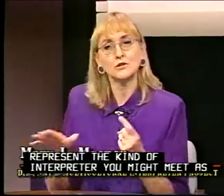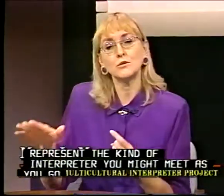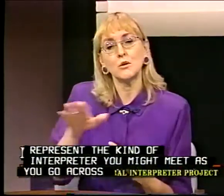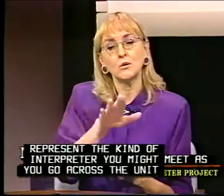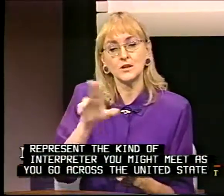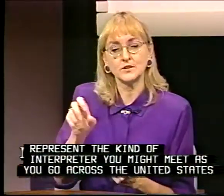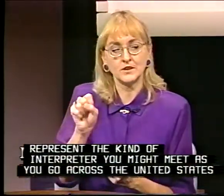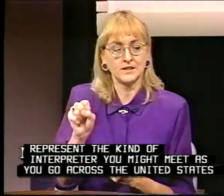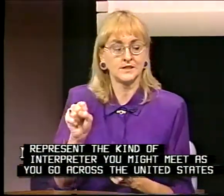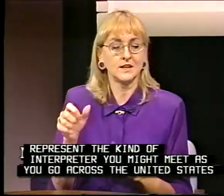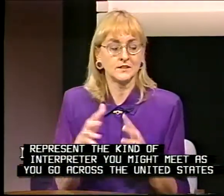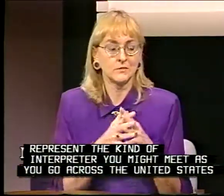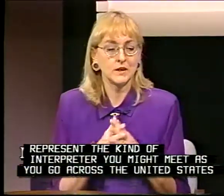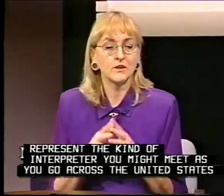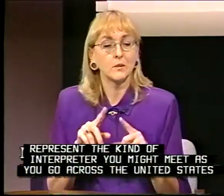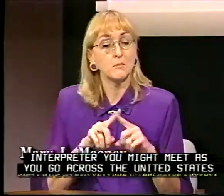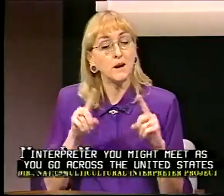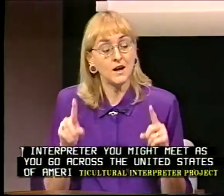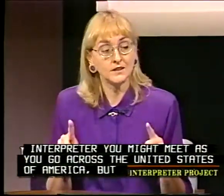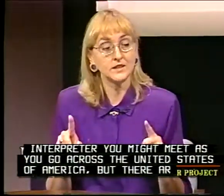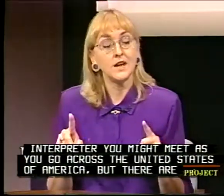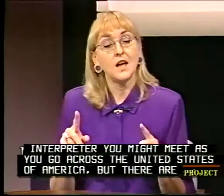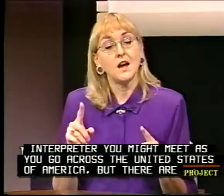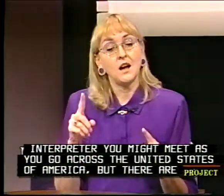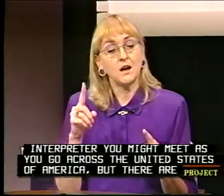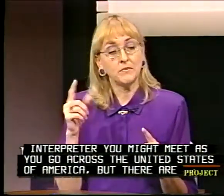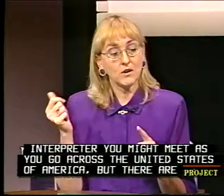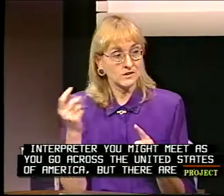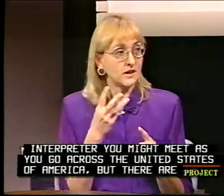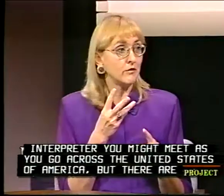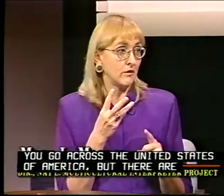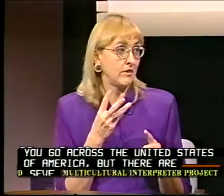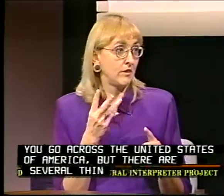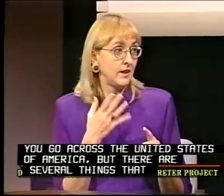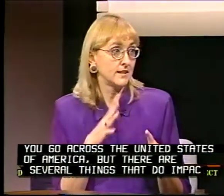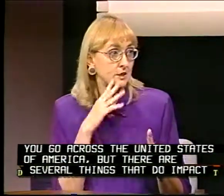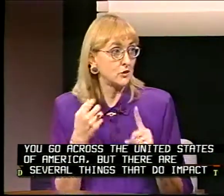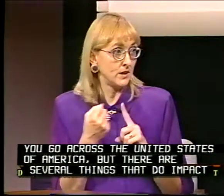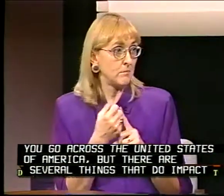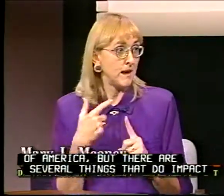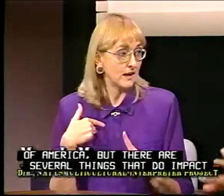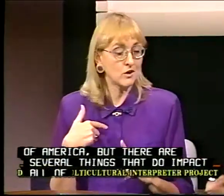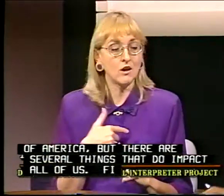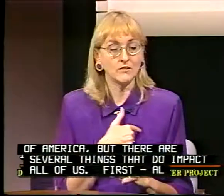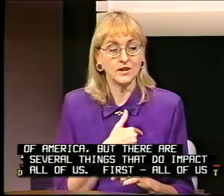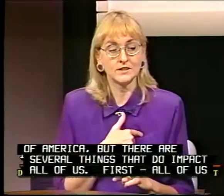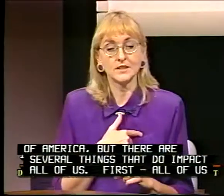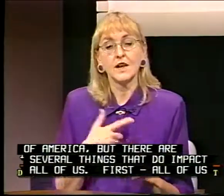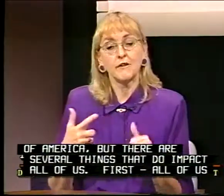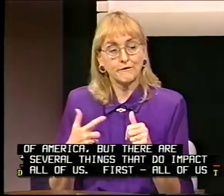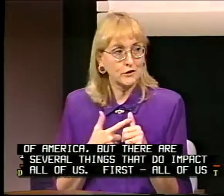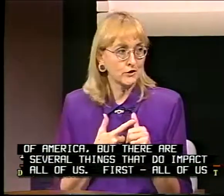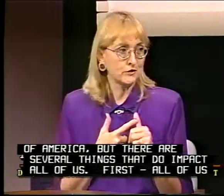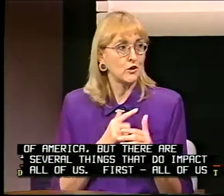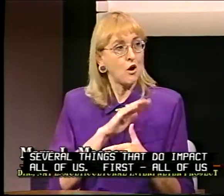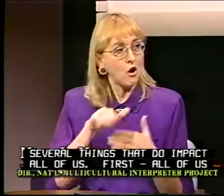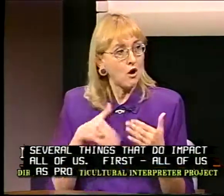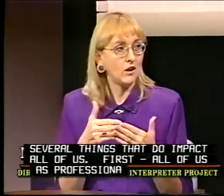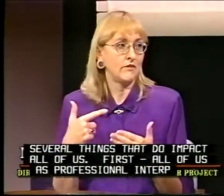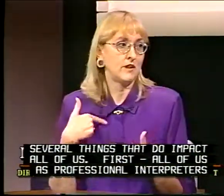you go across the United States of America. But there are several things that do impact all of us. First, all of us